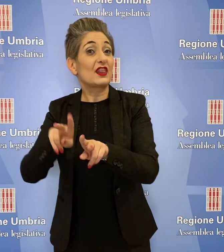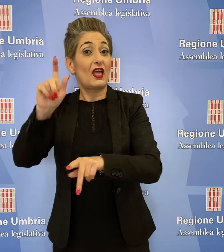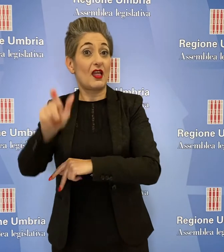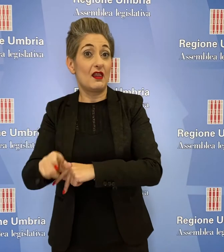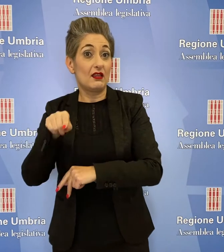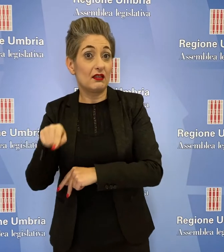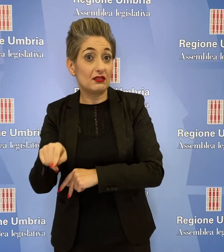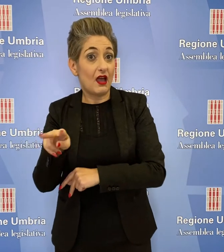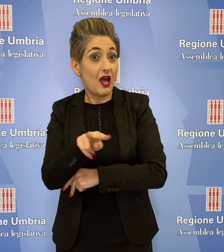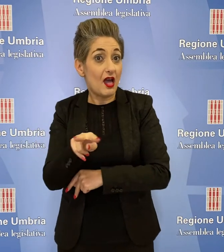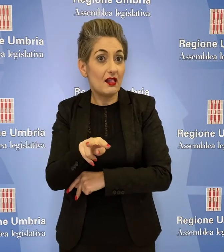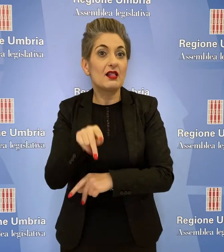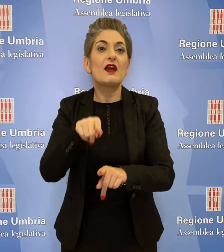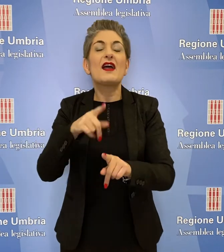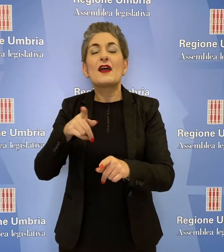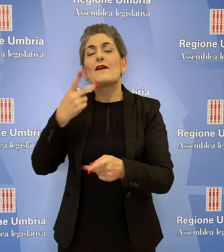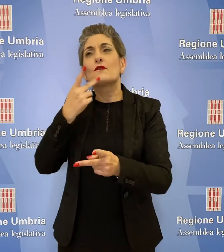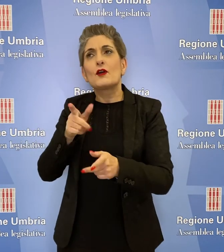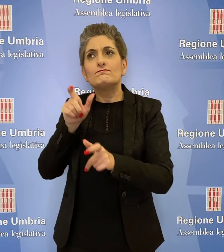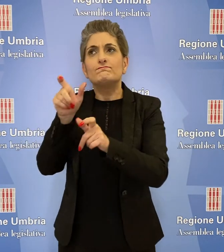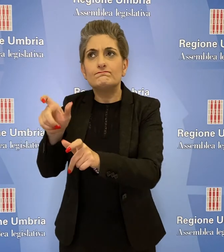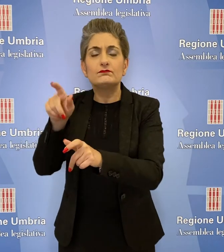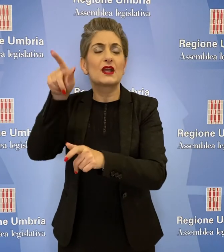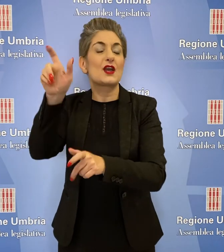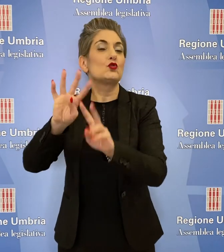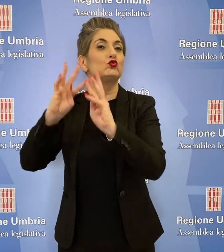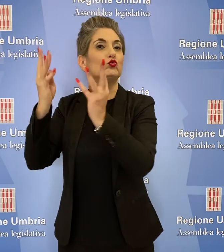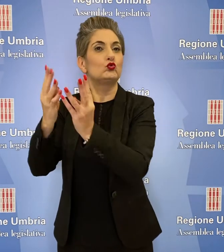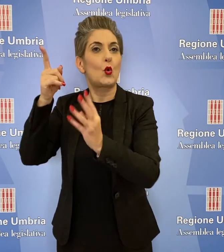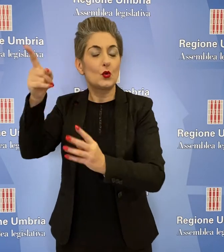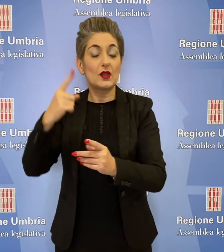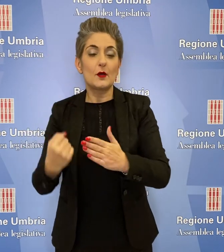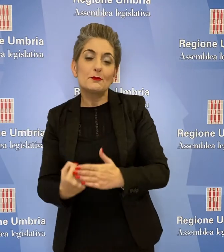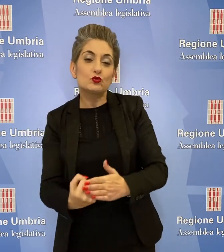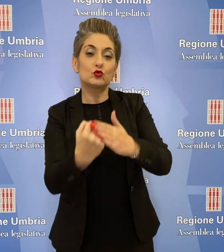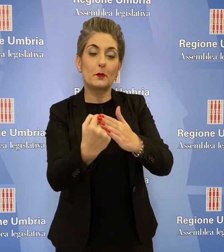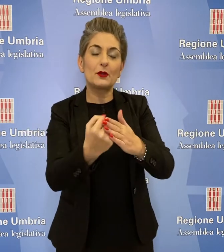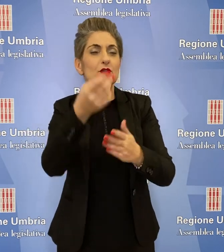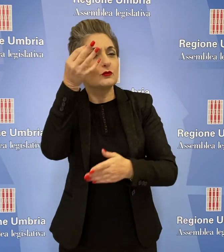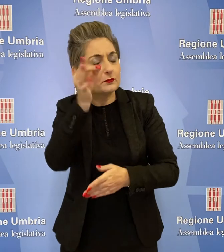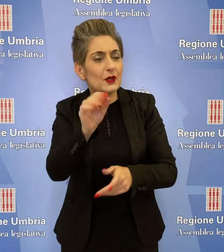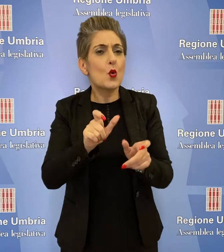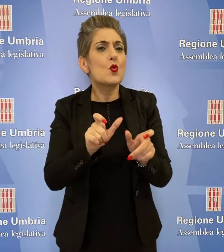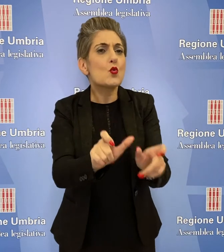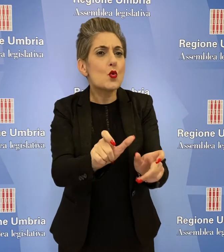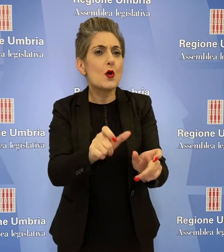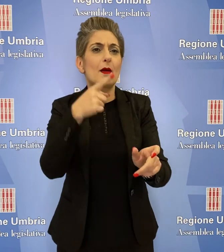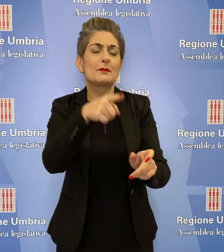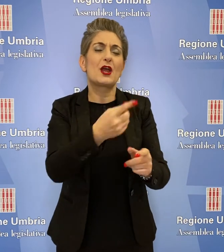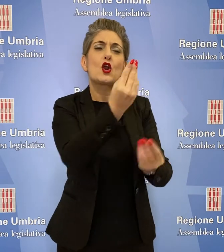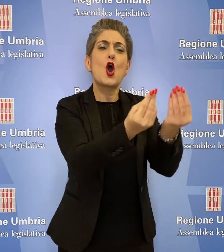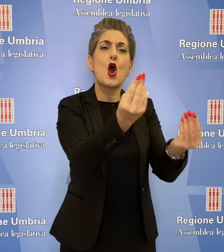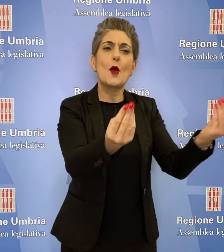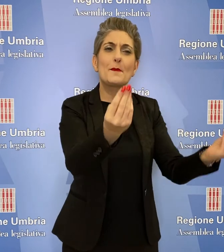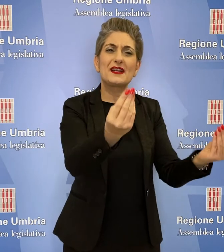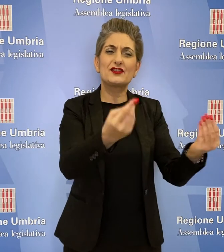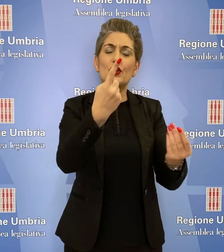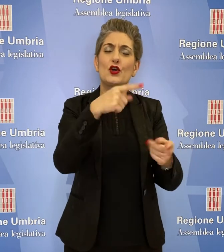d'Italia, che impegnava la Giunta regionale a istituire una misura di sostegno specifica a favore degli